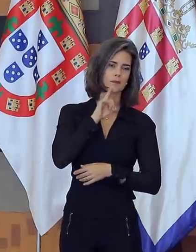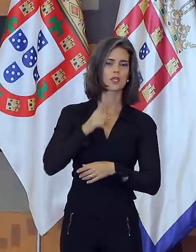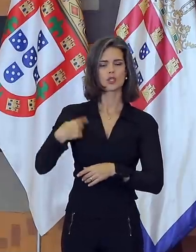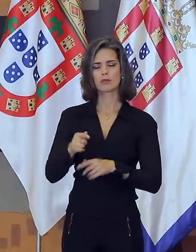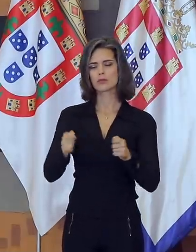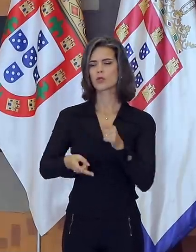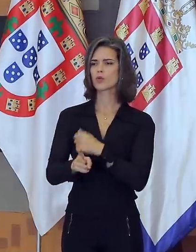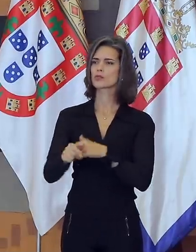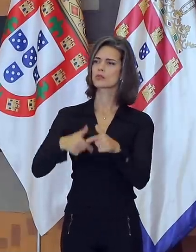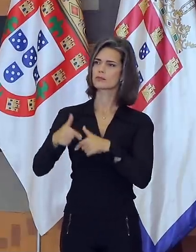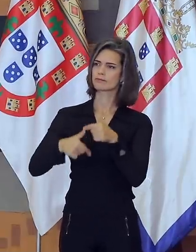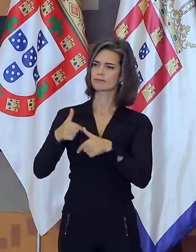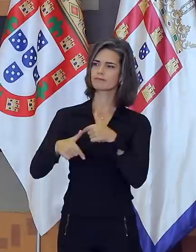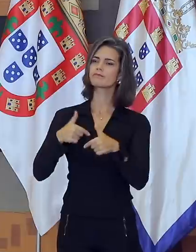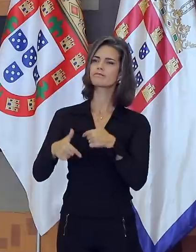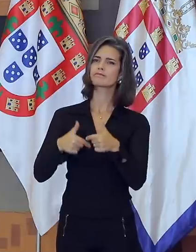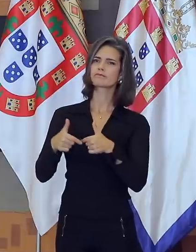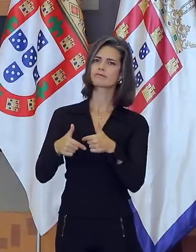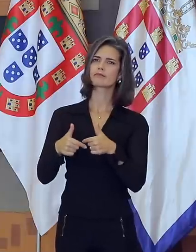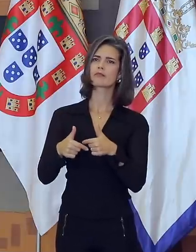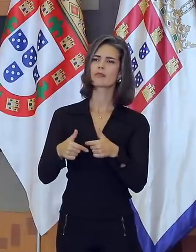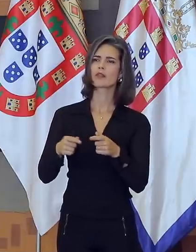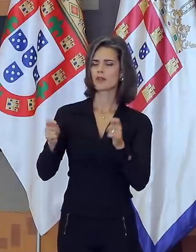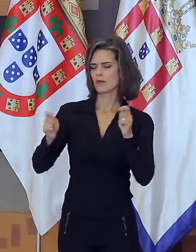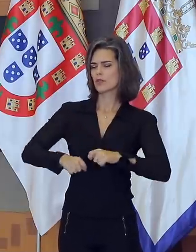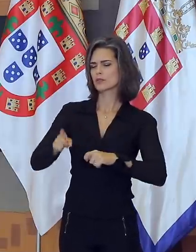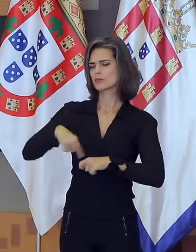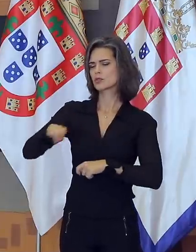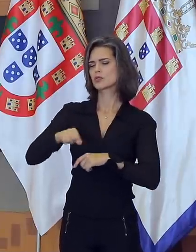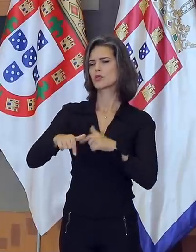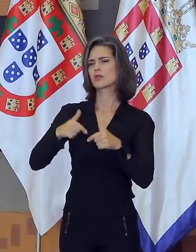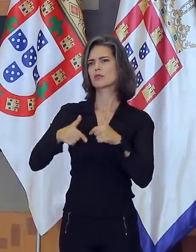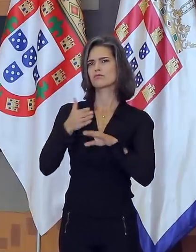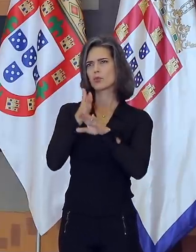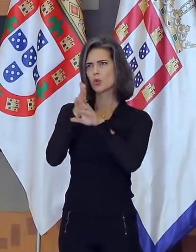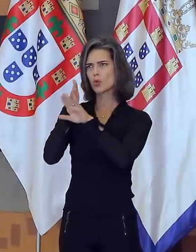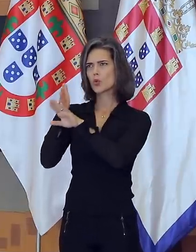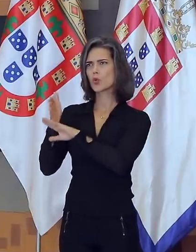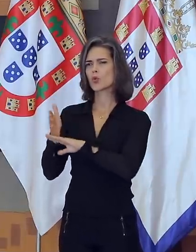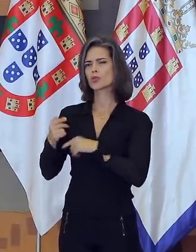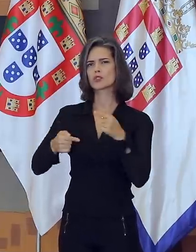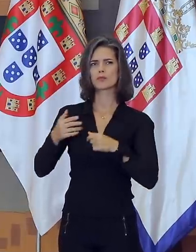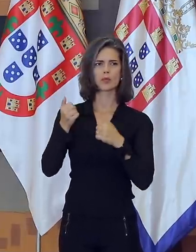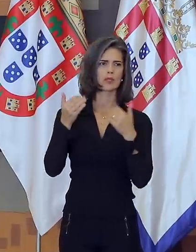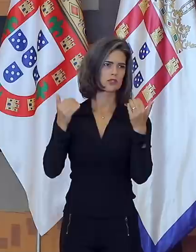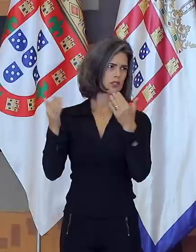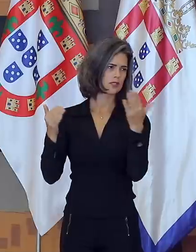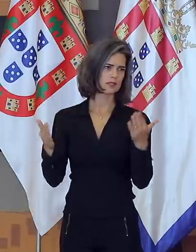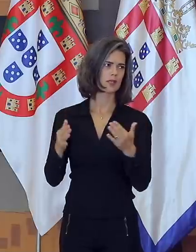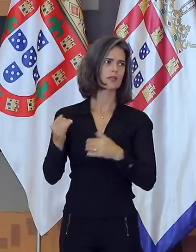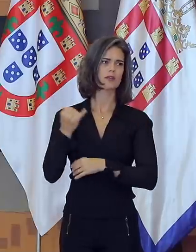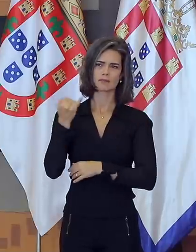seguimento aqui, enfim, a prover os meios que nós precisamos para a consecução dos nossos objetivos de política externa. Isso também é muito